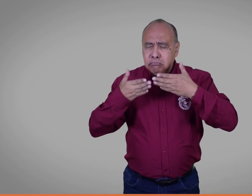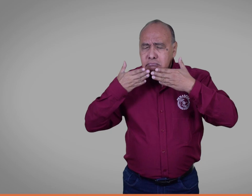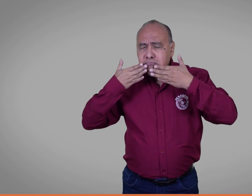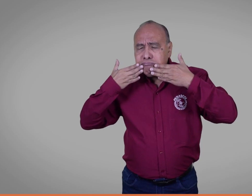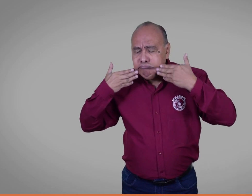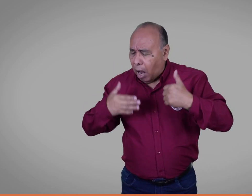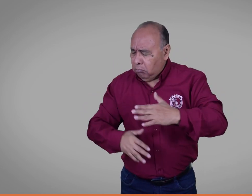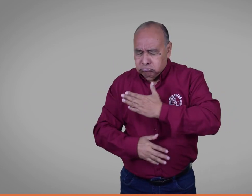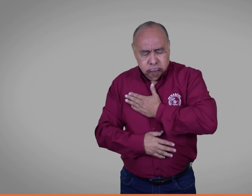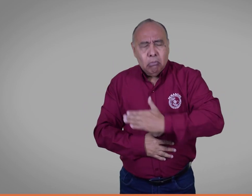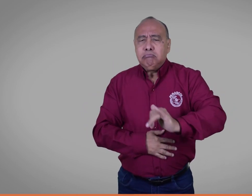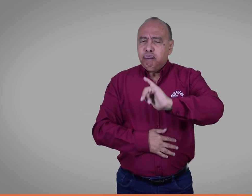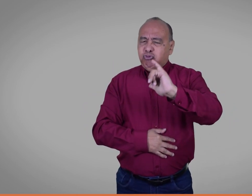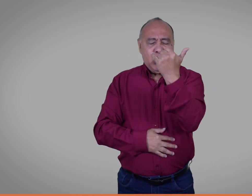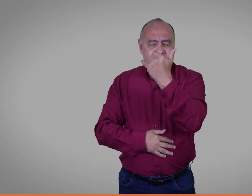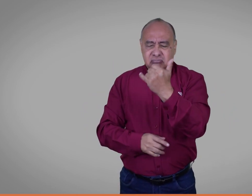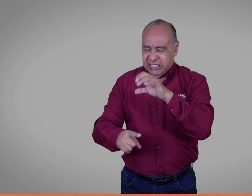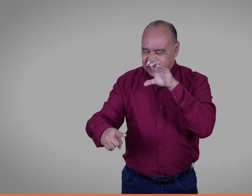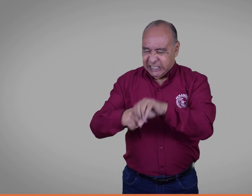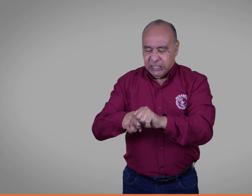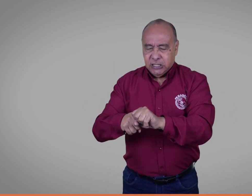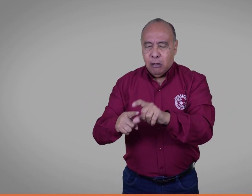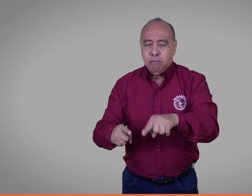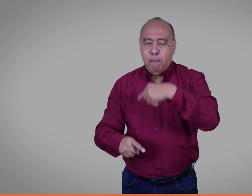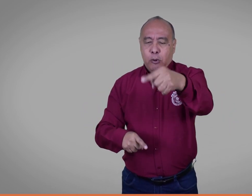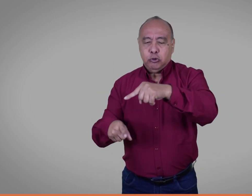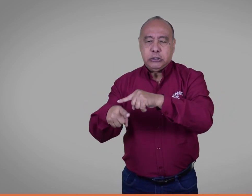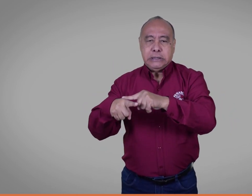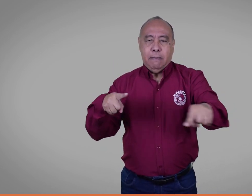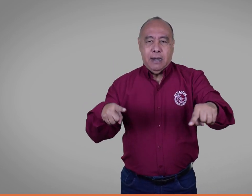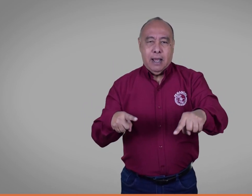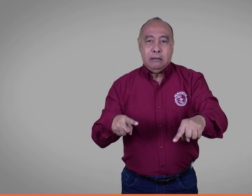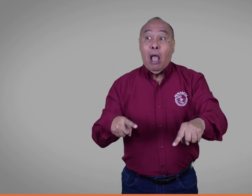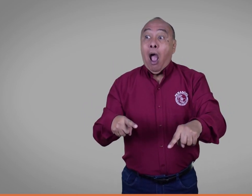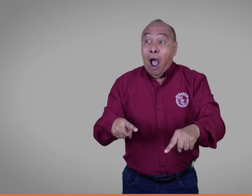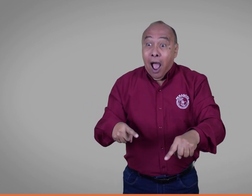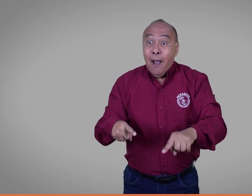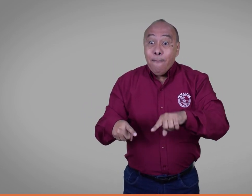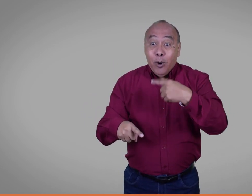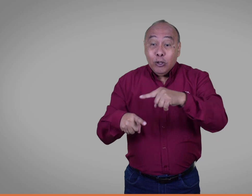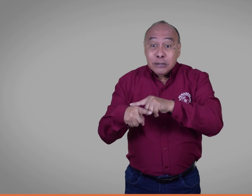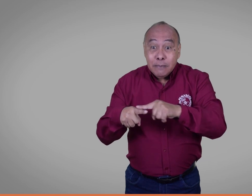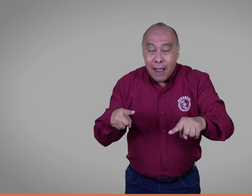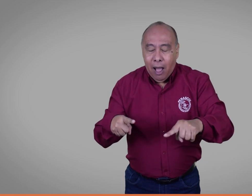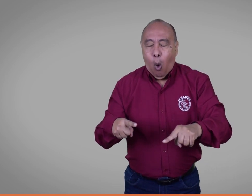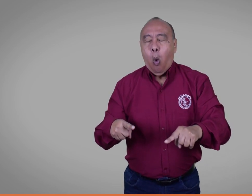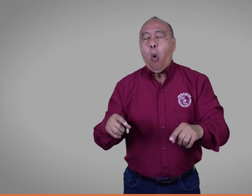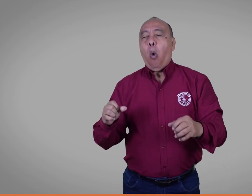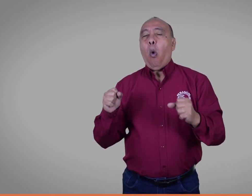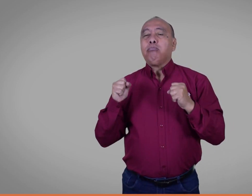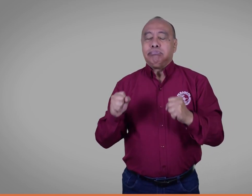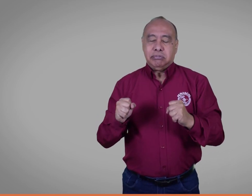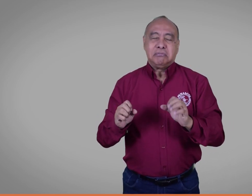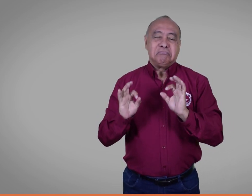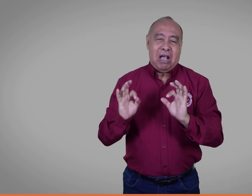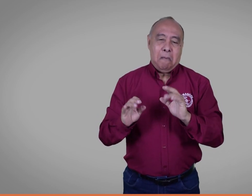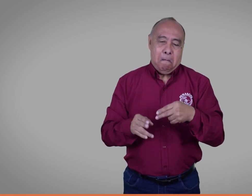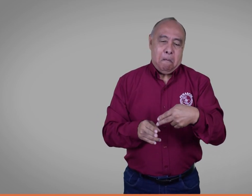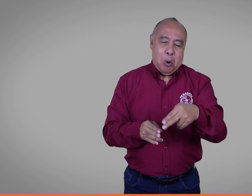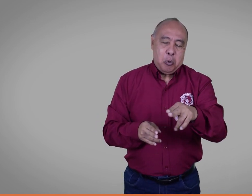la oportunidad de encuentro con el viceministro, con una amable actitud nos dio un sí y tenemos cita para la próxima semana. Un gran logro. Una vez tengamos esta